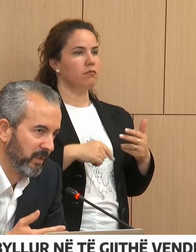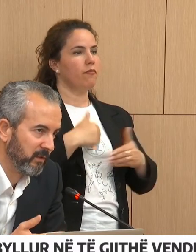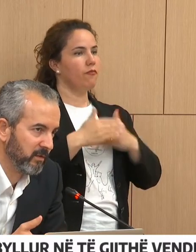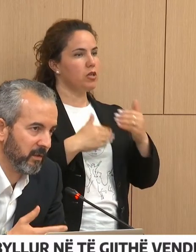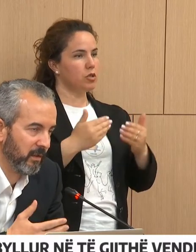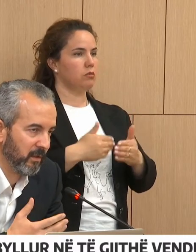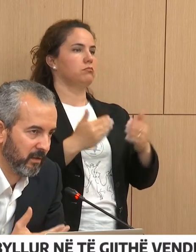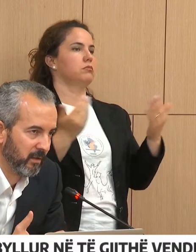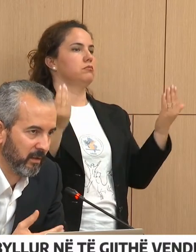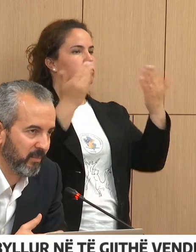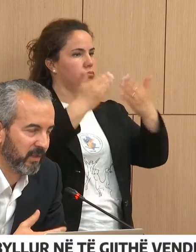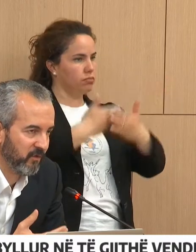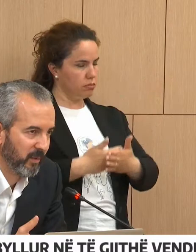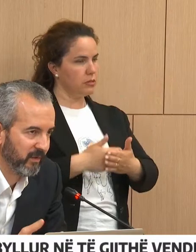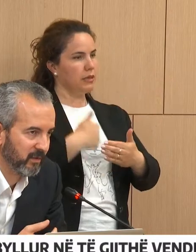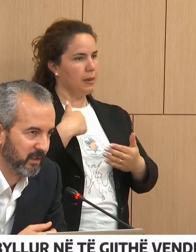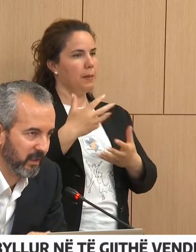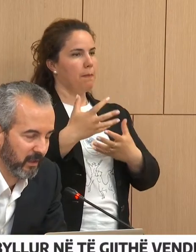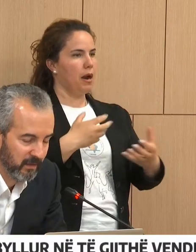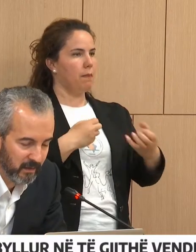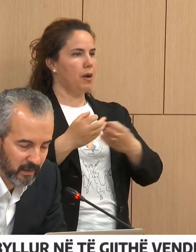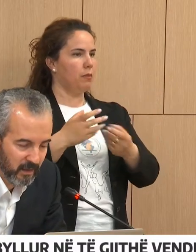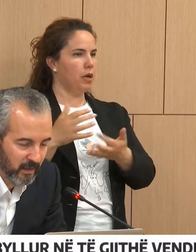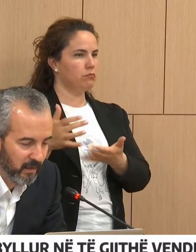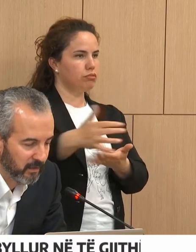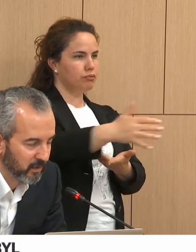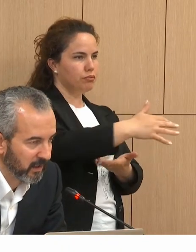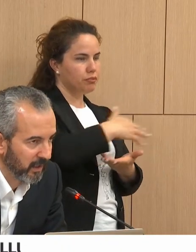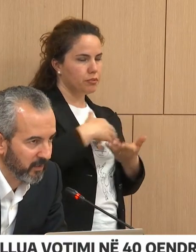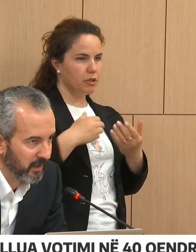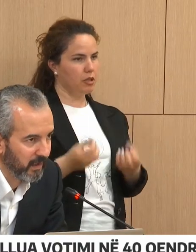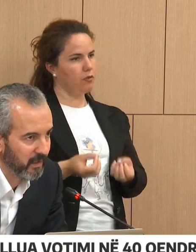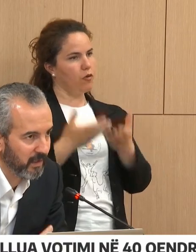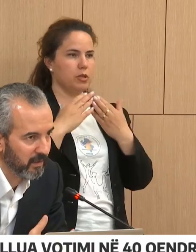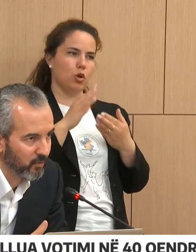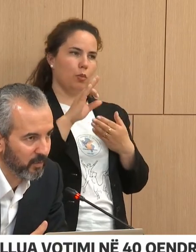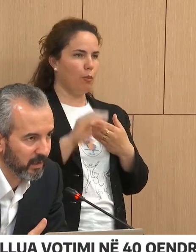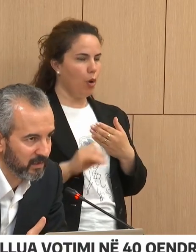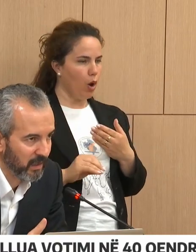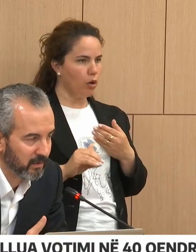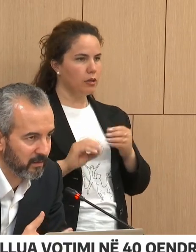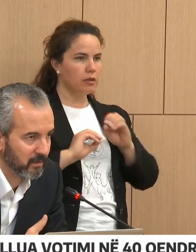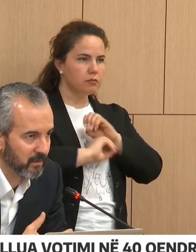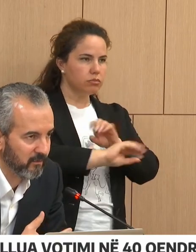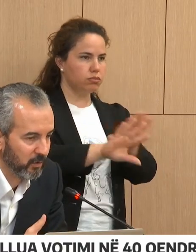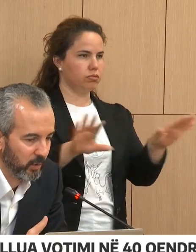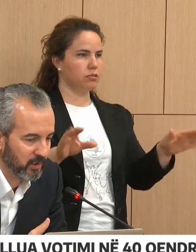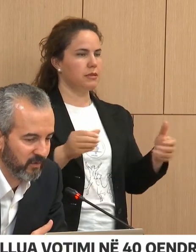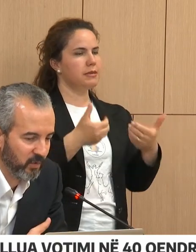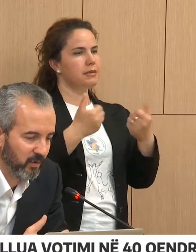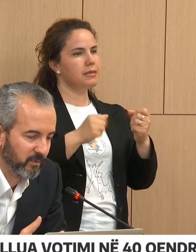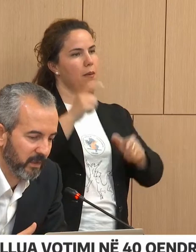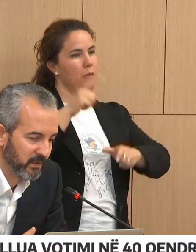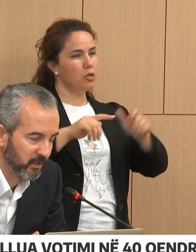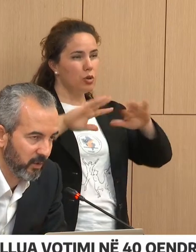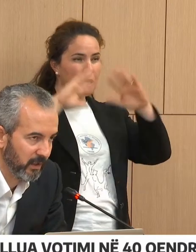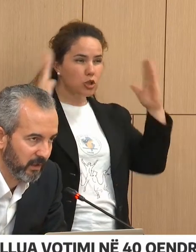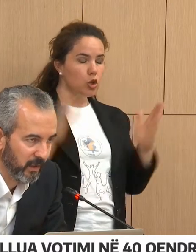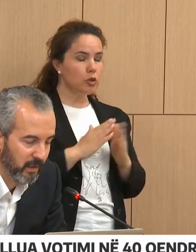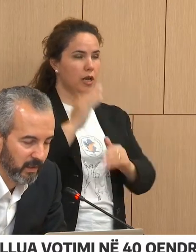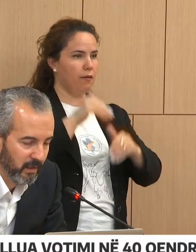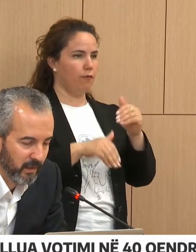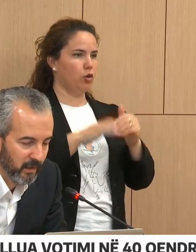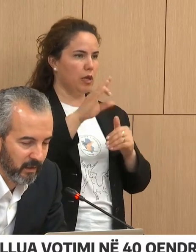në përmjet platformave të tjera ne do da kemi edhe numri me sakt të votuese por me